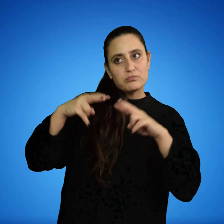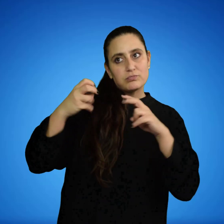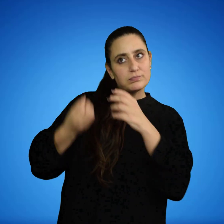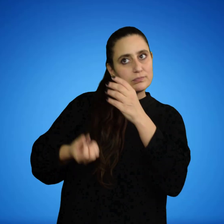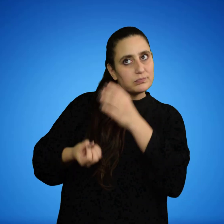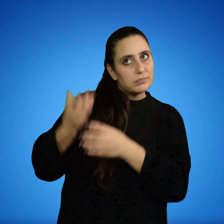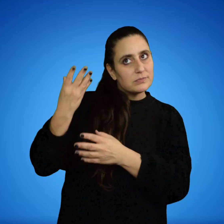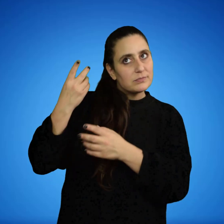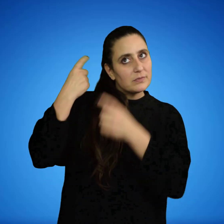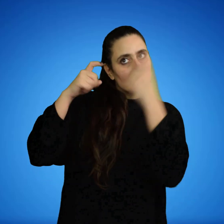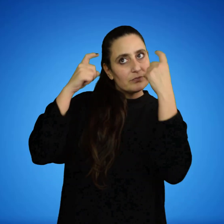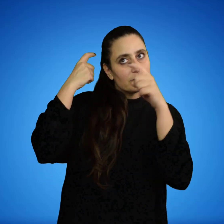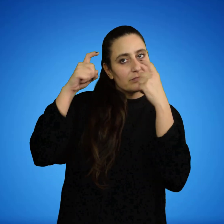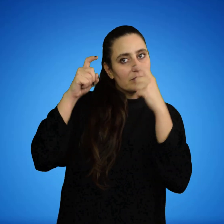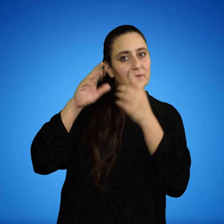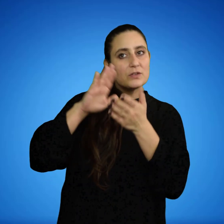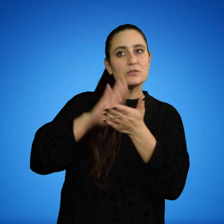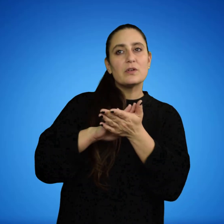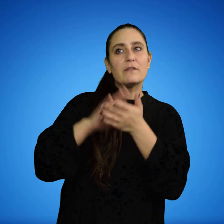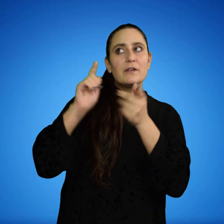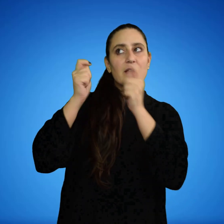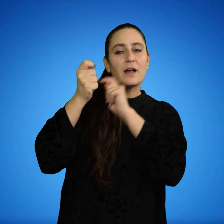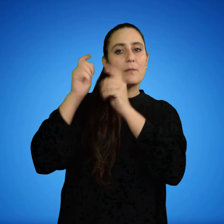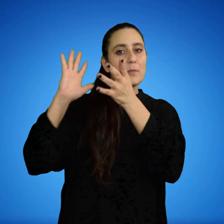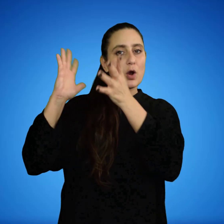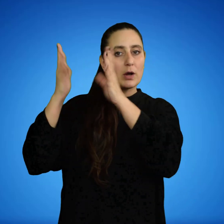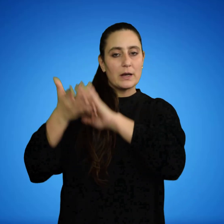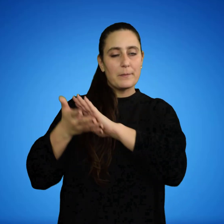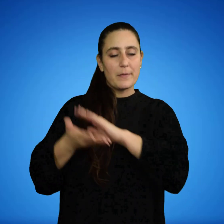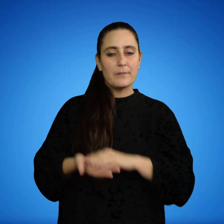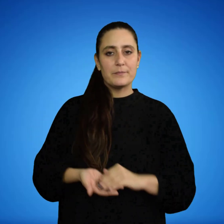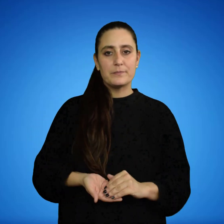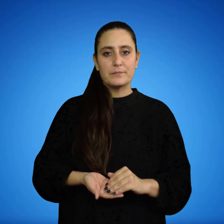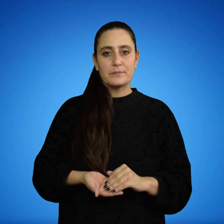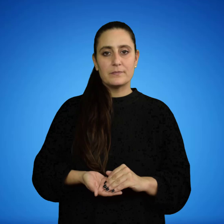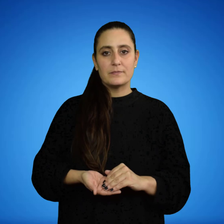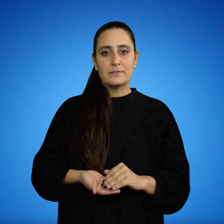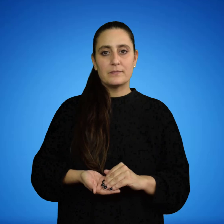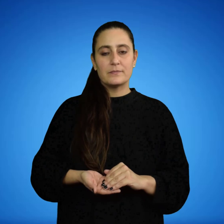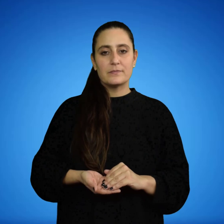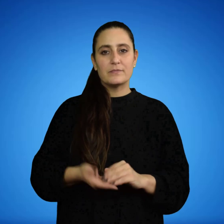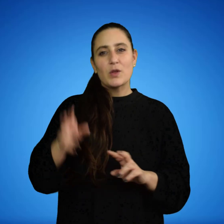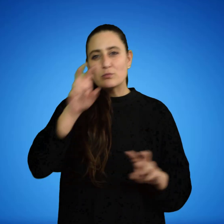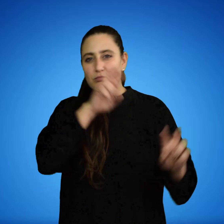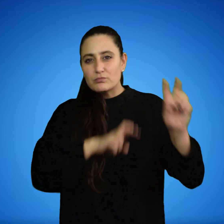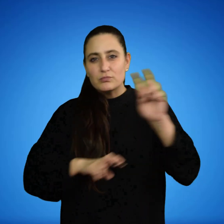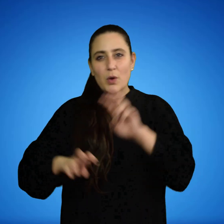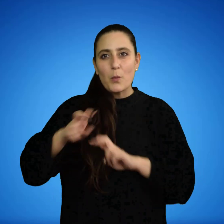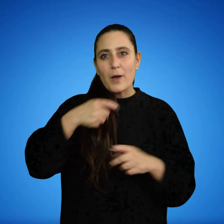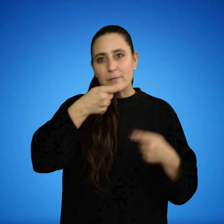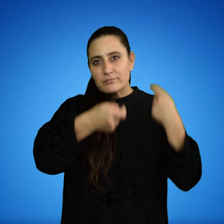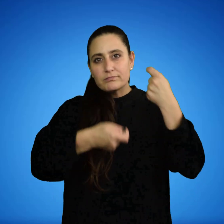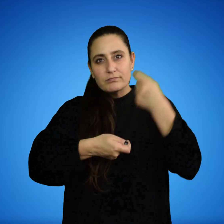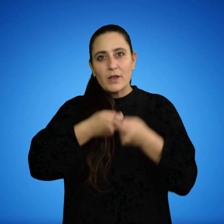artística con enfoque sobre el cambio climático. IACA busca contribuir a una movilidad del